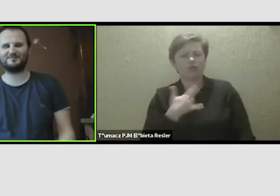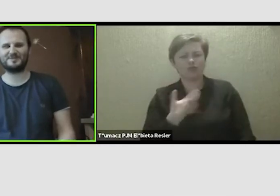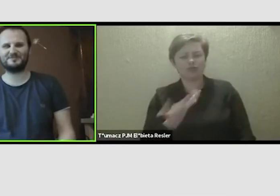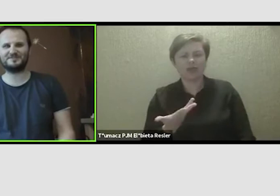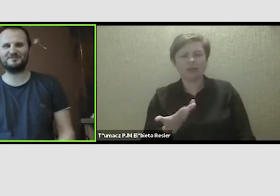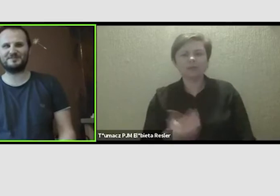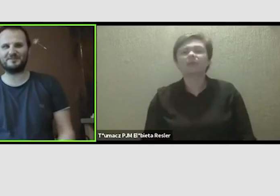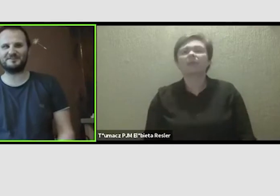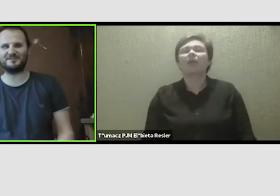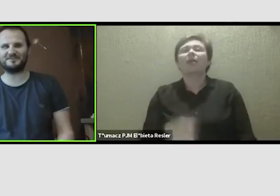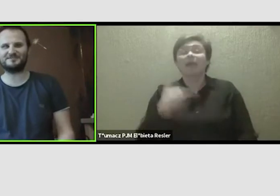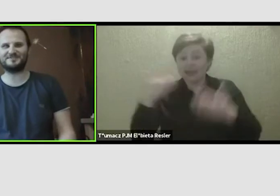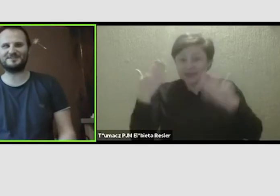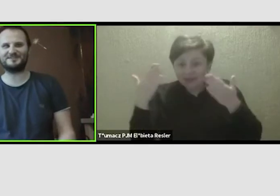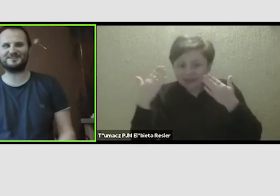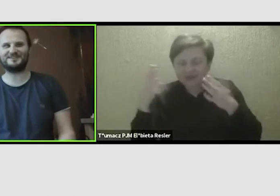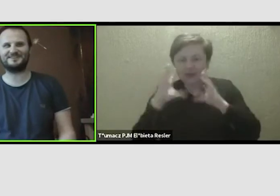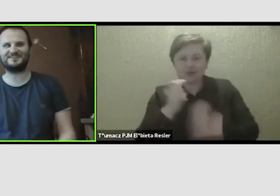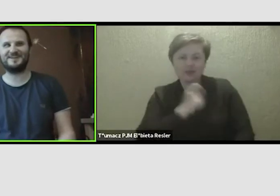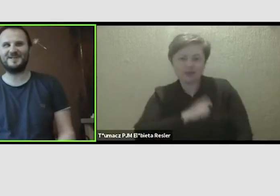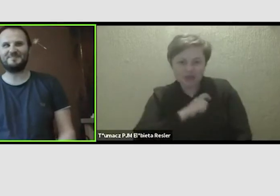Przede wszystkim witam bardzo serdecznie wszystkich.